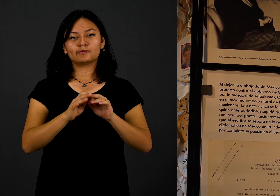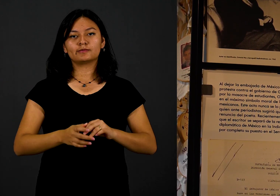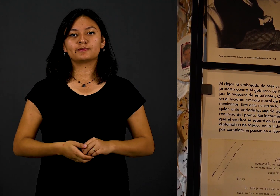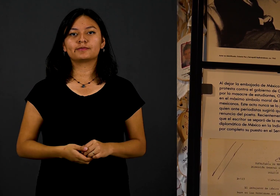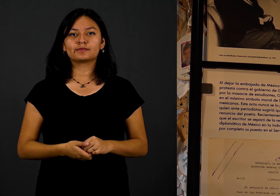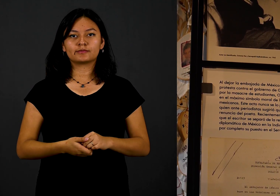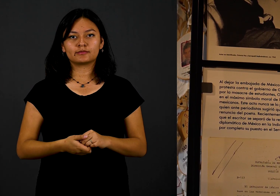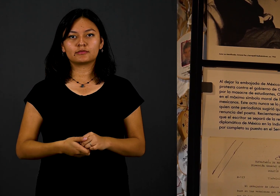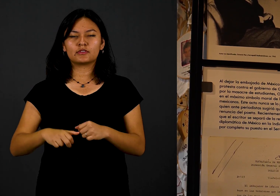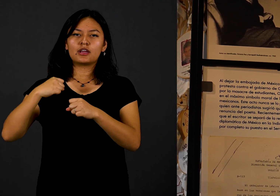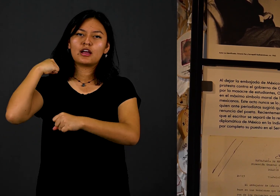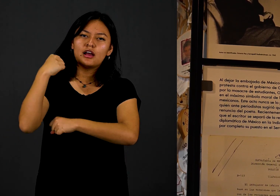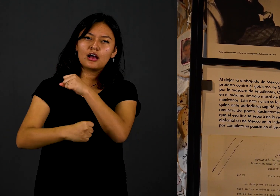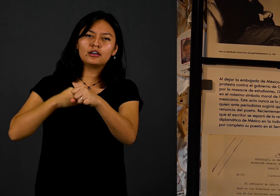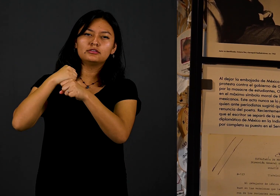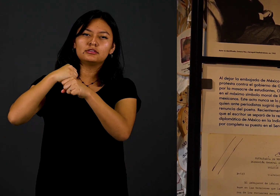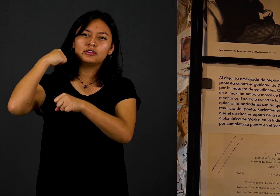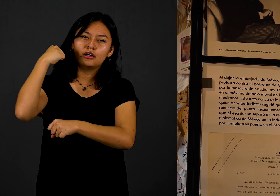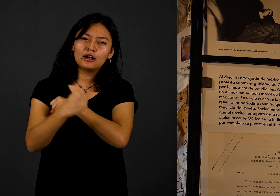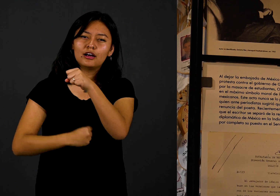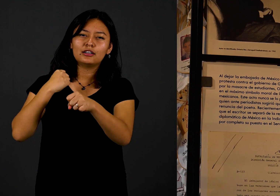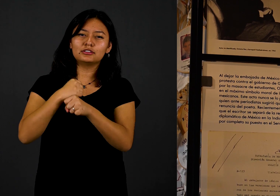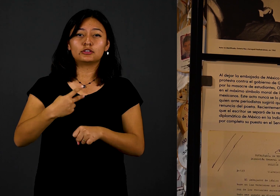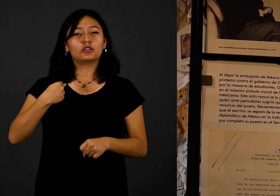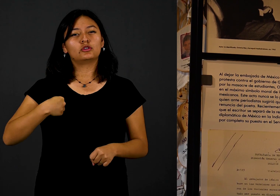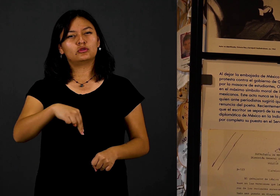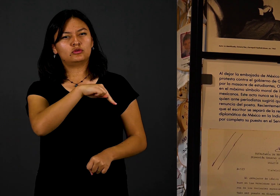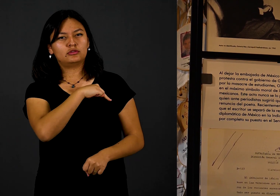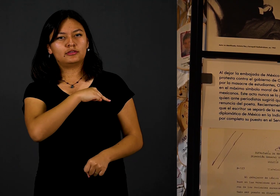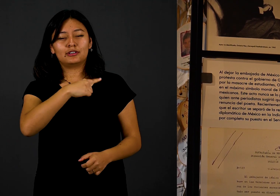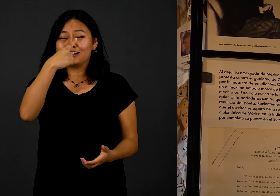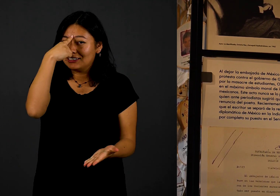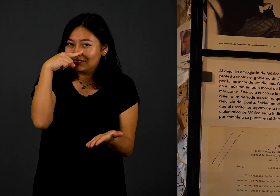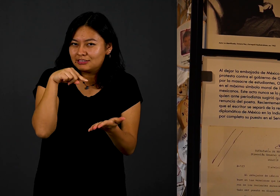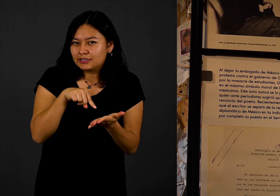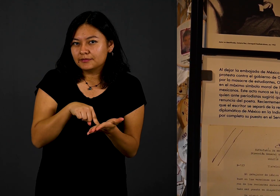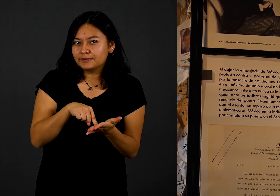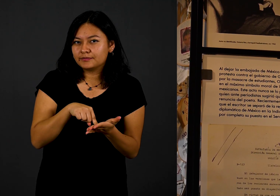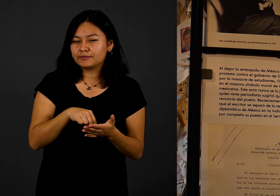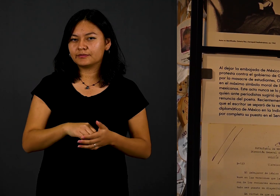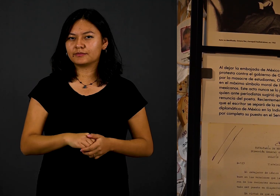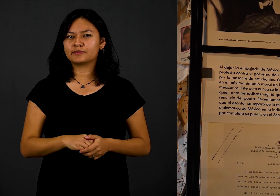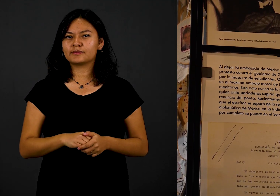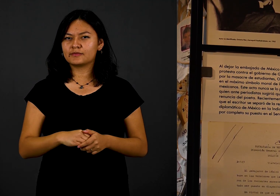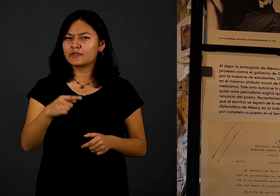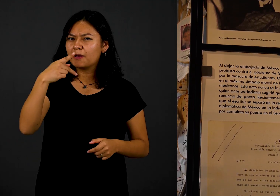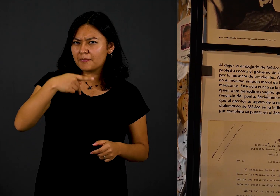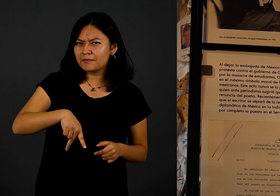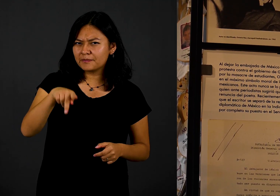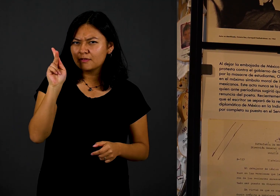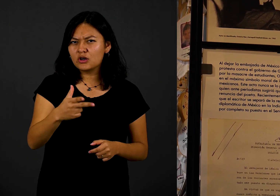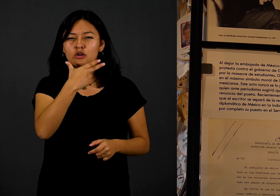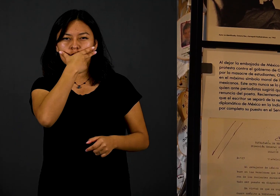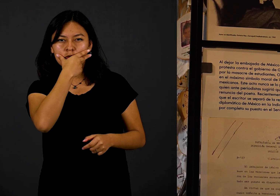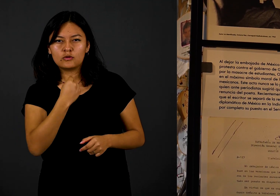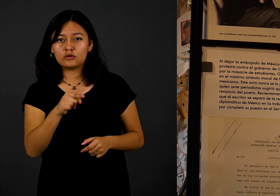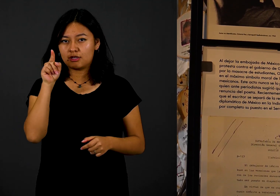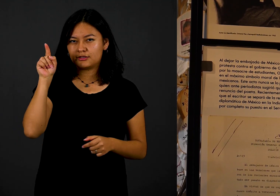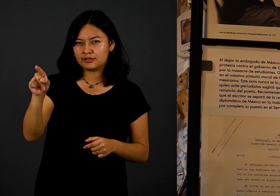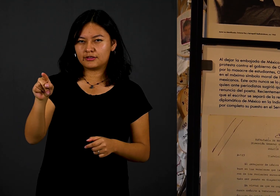Durante muchos años todos creímos eso. Pero no renunció tal cual. Sí se fue de la